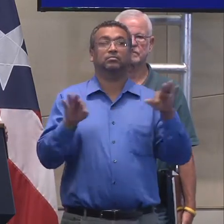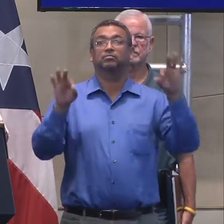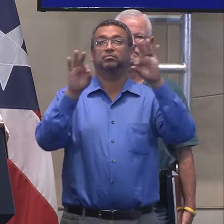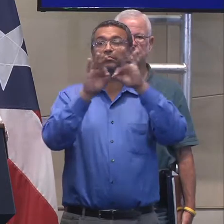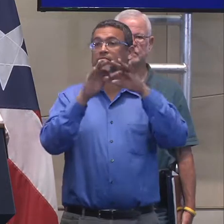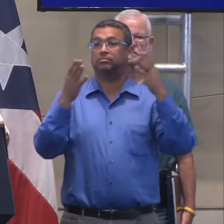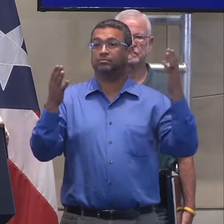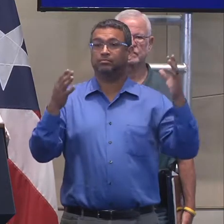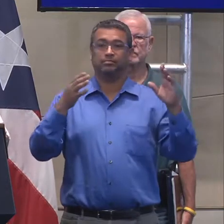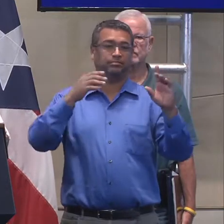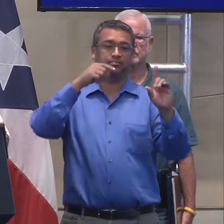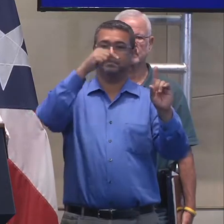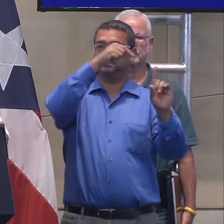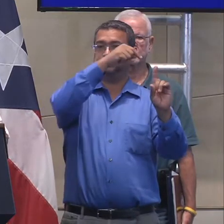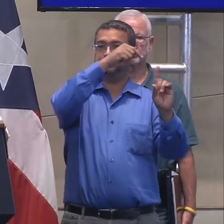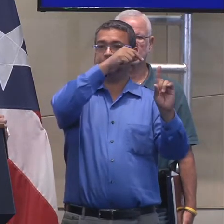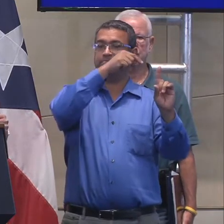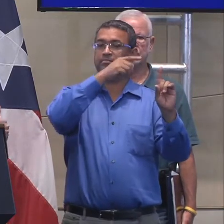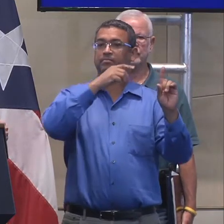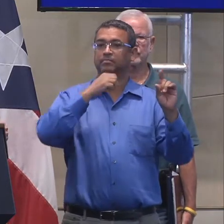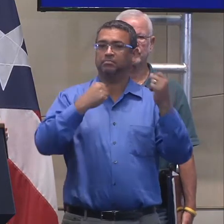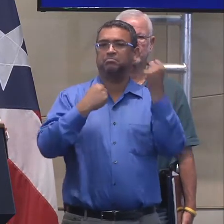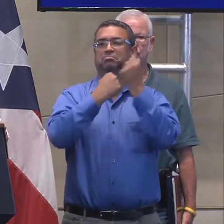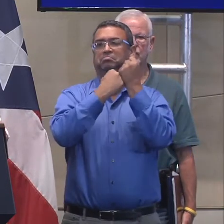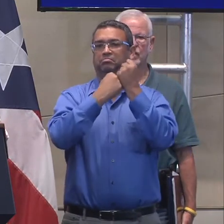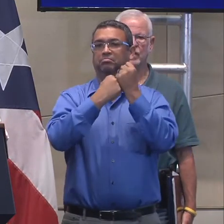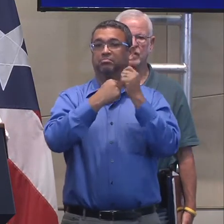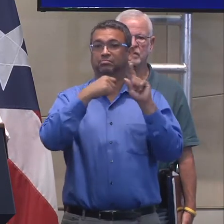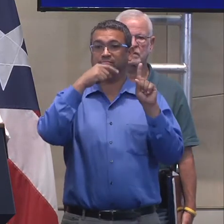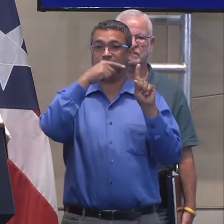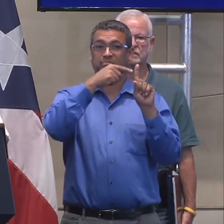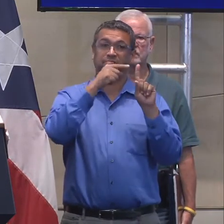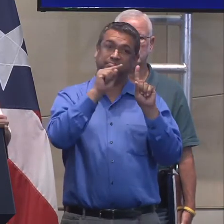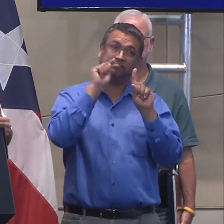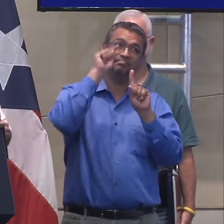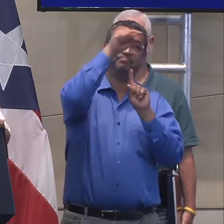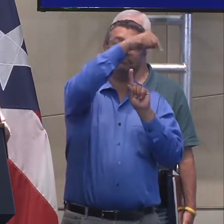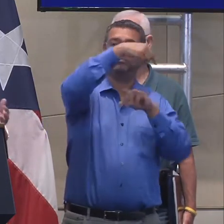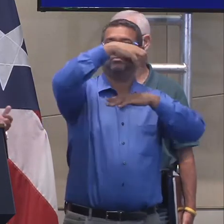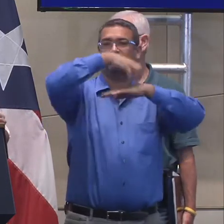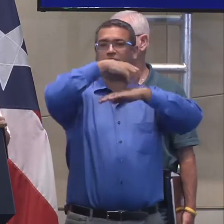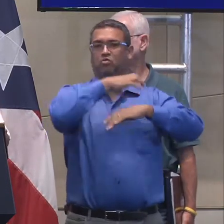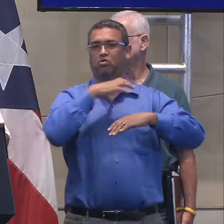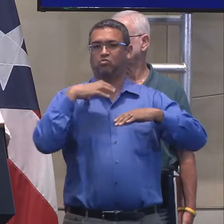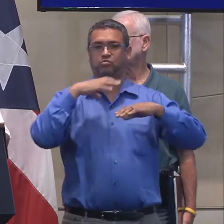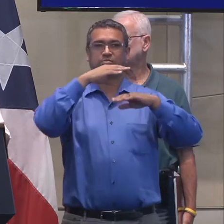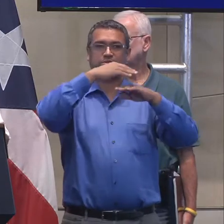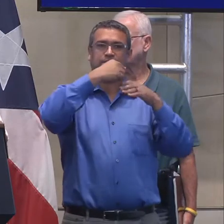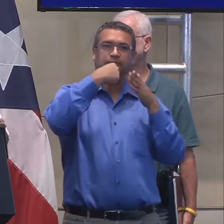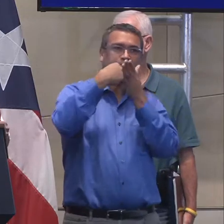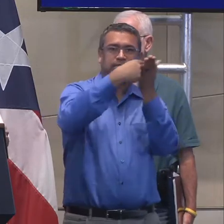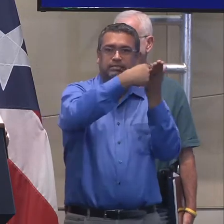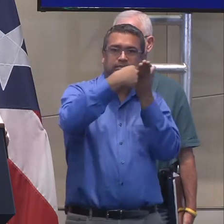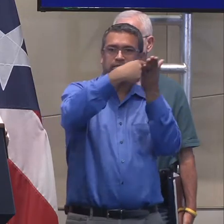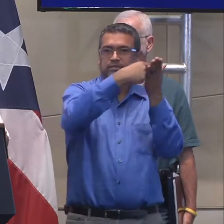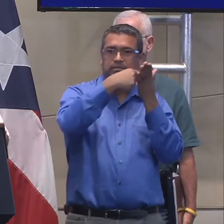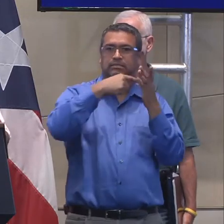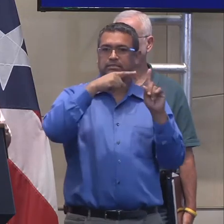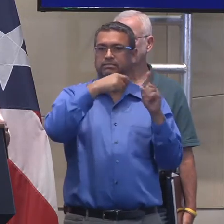apoyo en la gestión en el Congreso que se va a llevar a cabo. Como saben, el presidente de manera de facto,